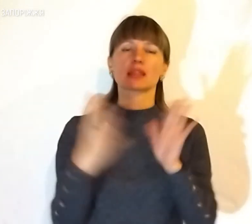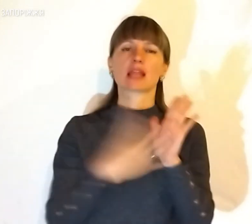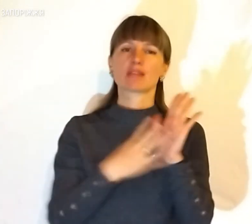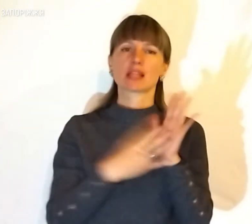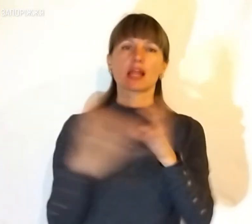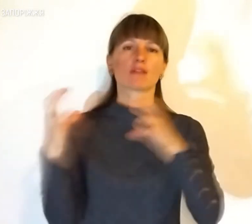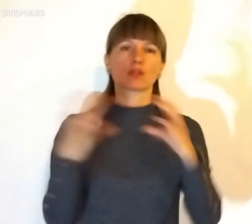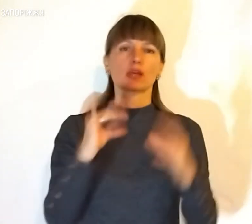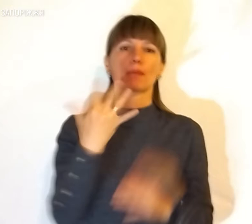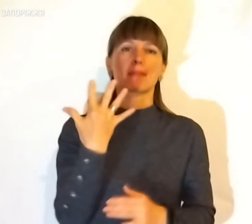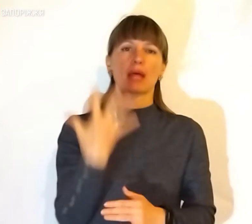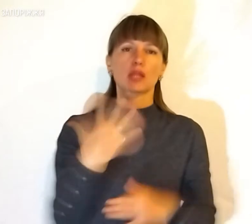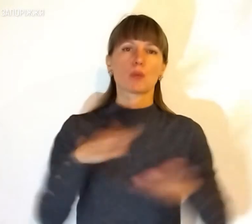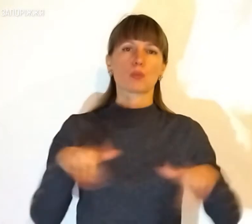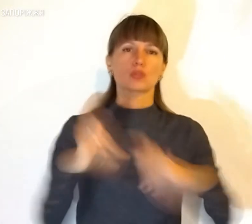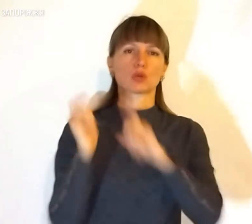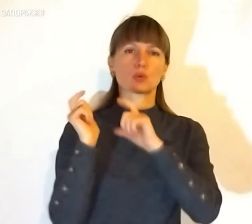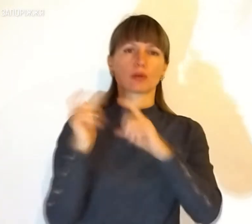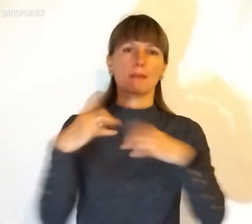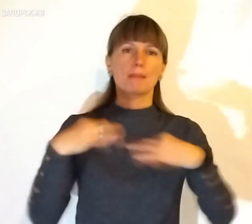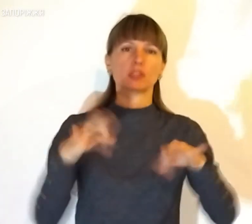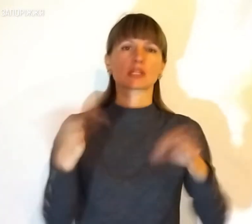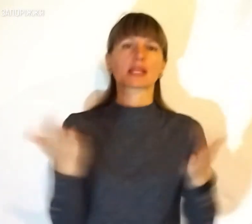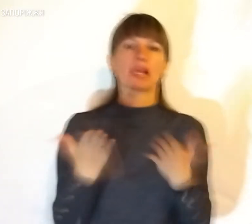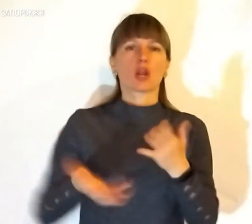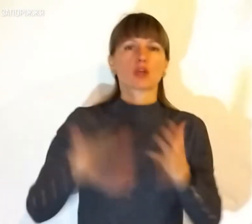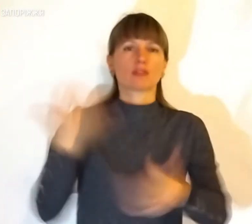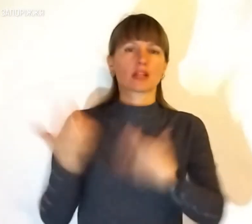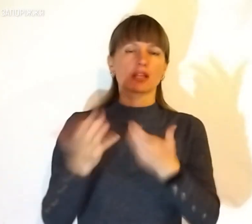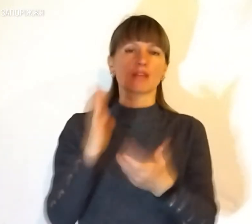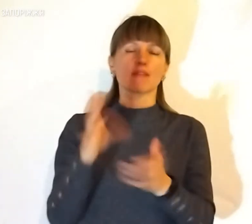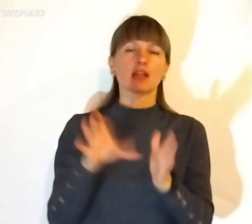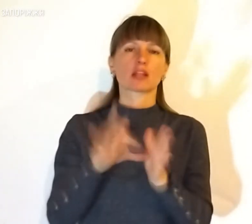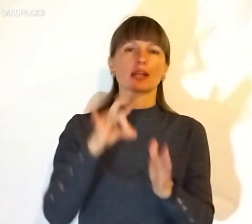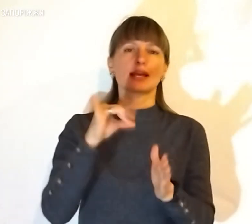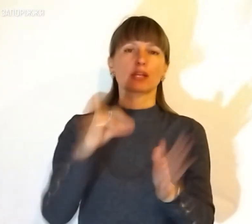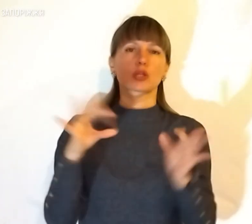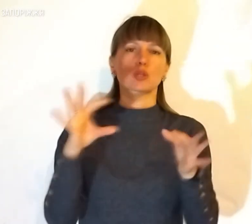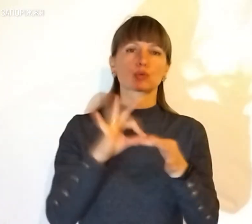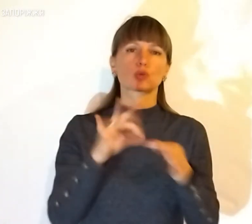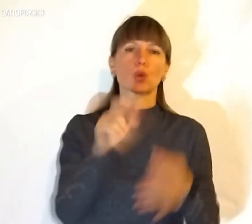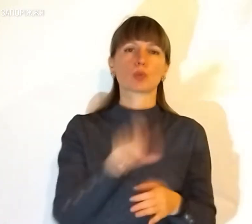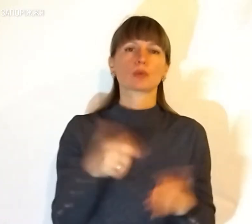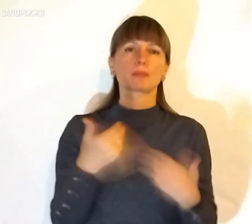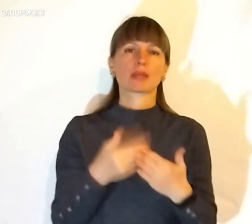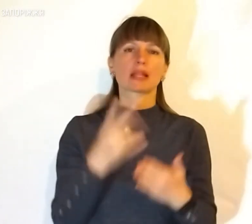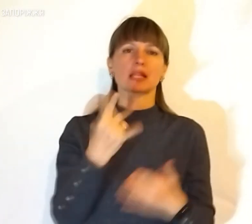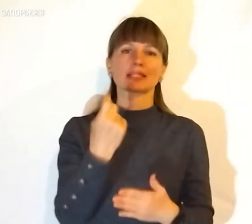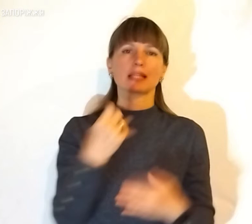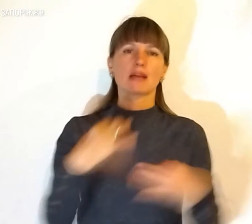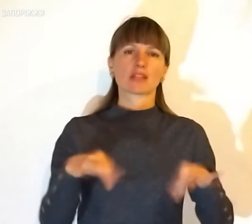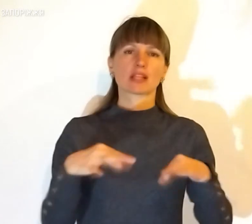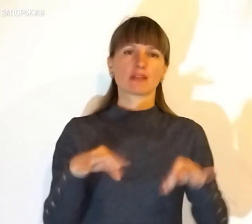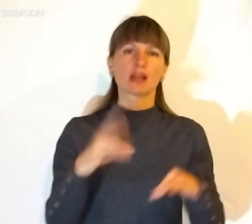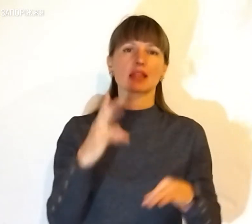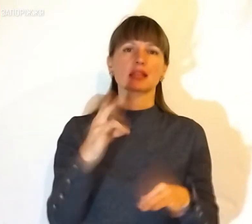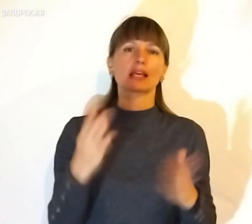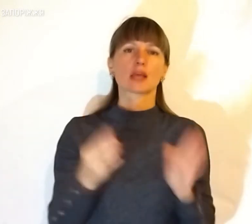пустих фург, які розвантажили в Енергодарі, долучилися люди близько на ста втіках, на яких